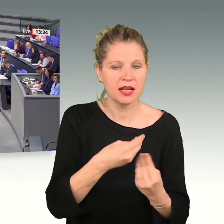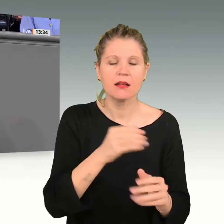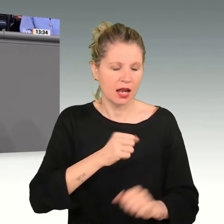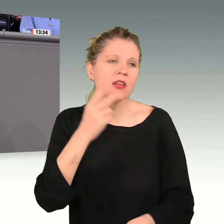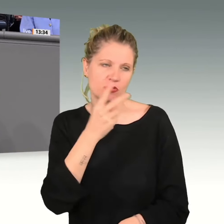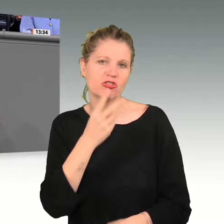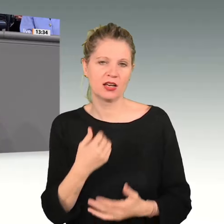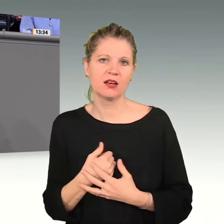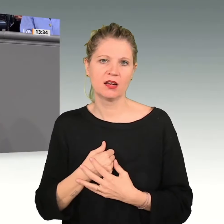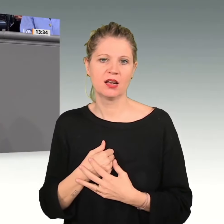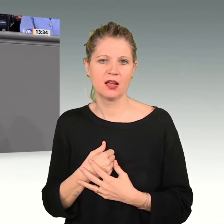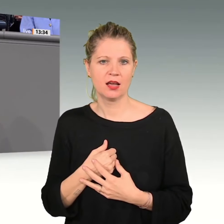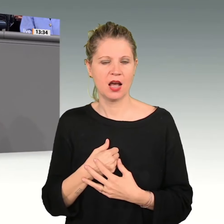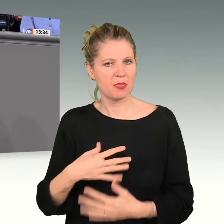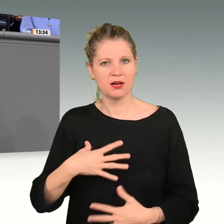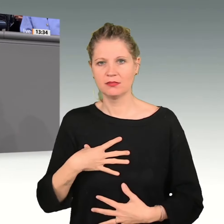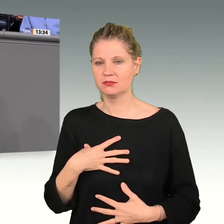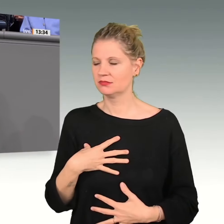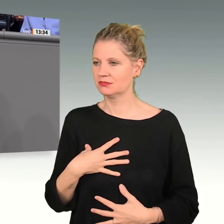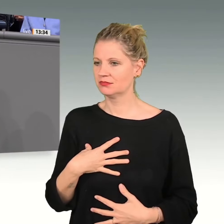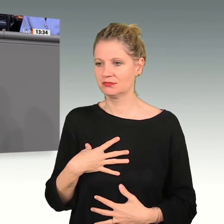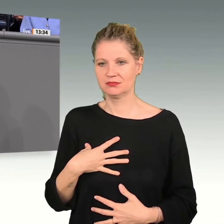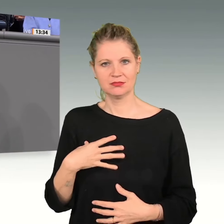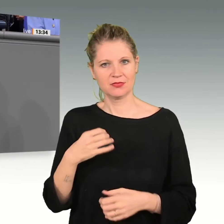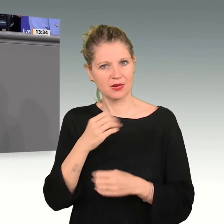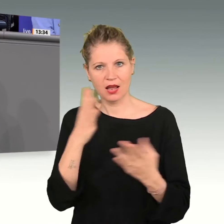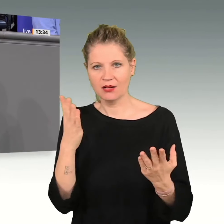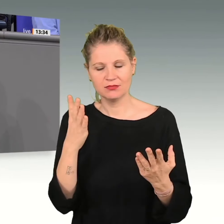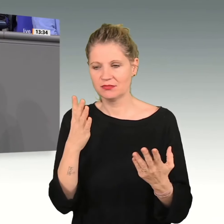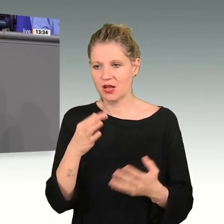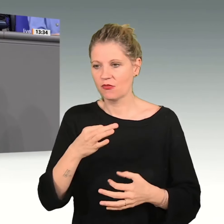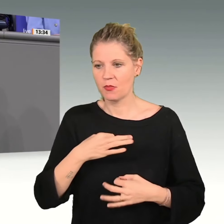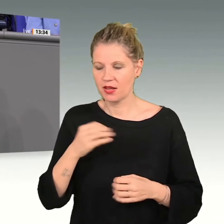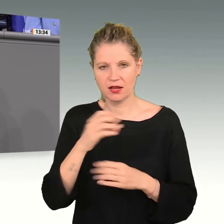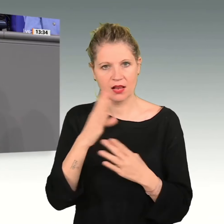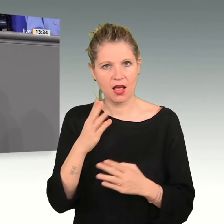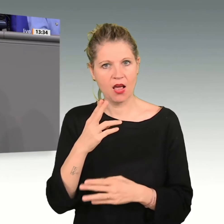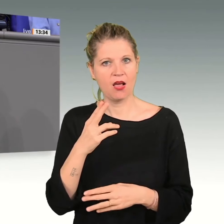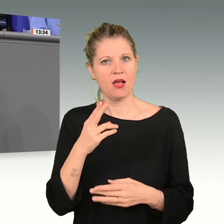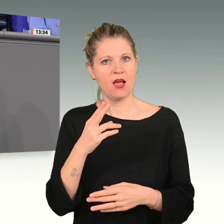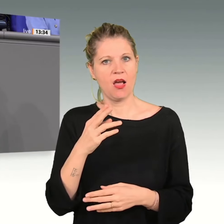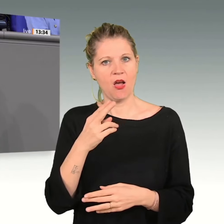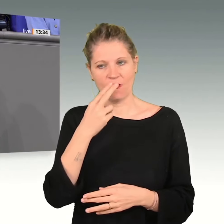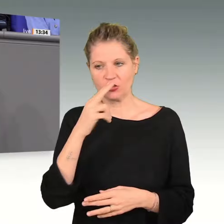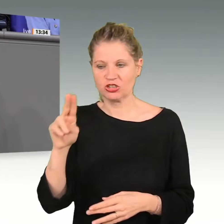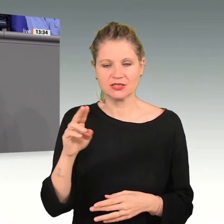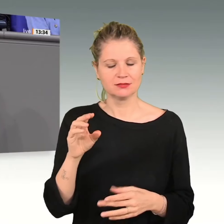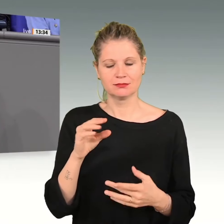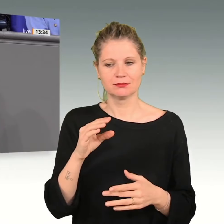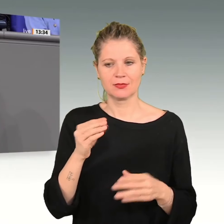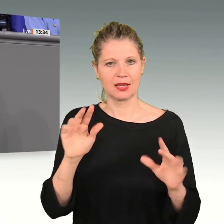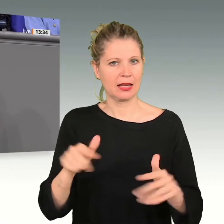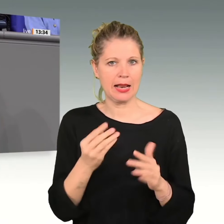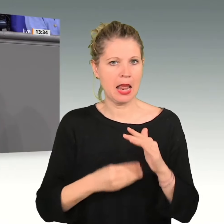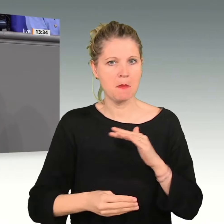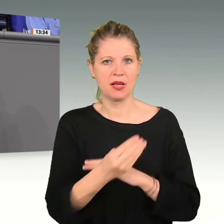Denn eines erstaunt mich nicht. Faschisten haben keine Empathie für das Leid anderer Menschen. Ein Beispiel.